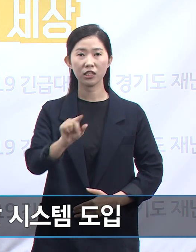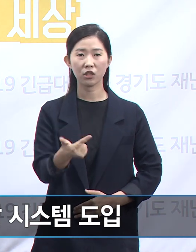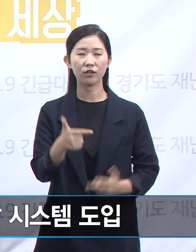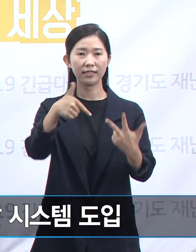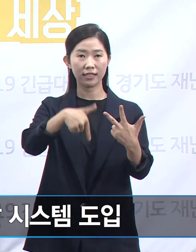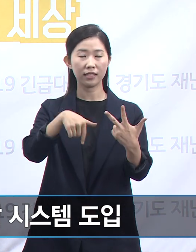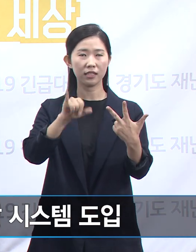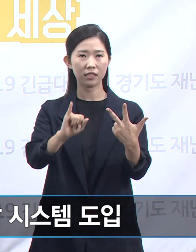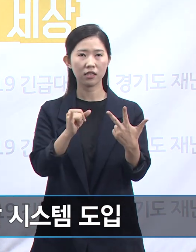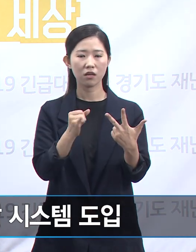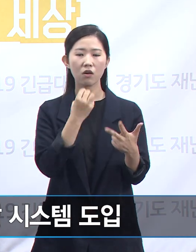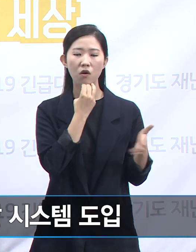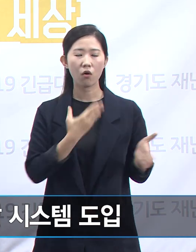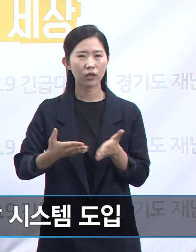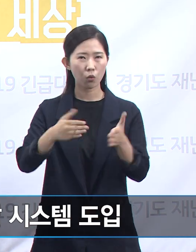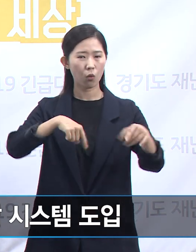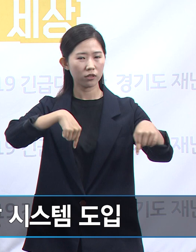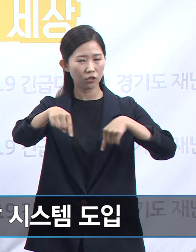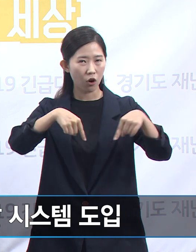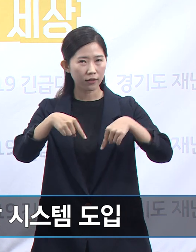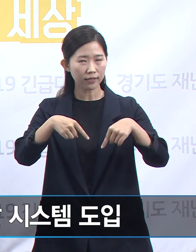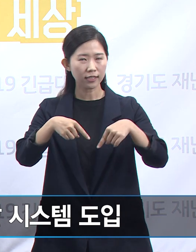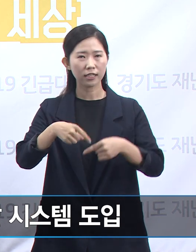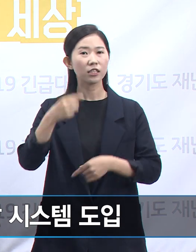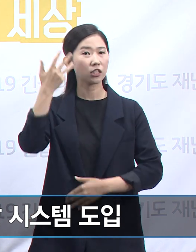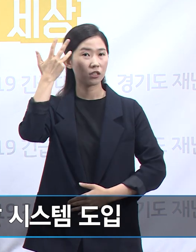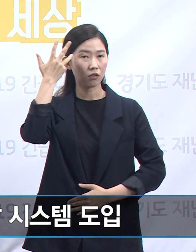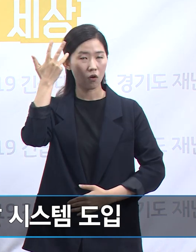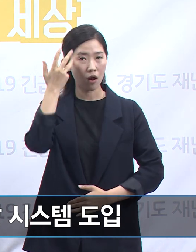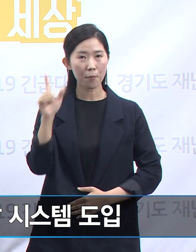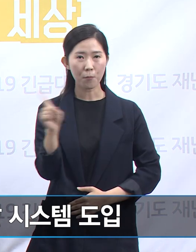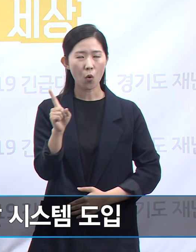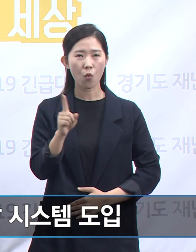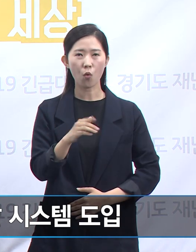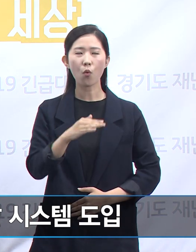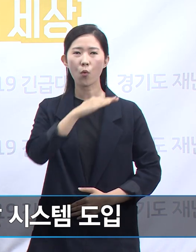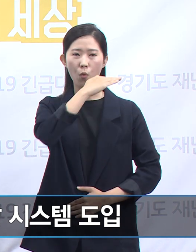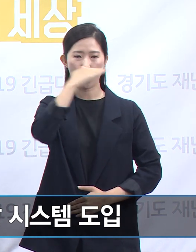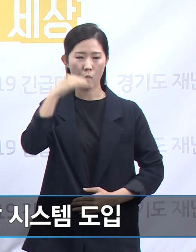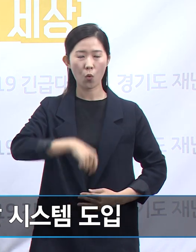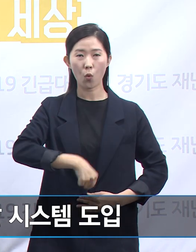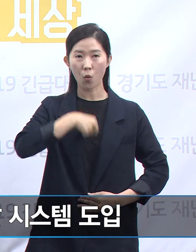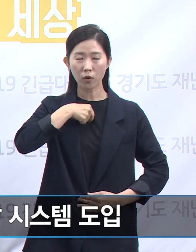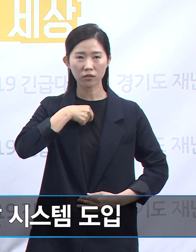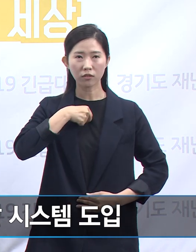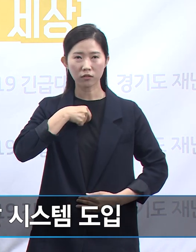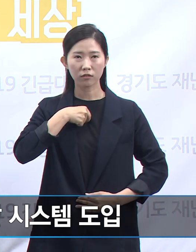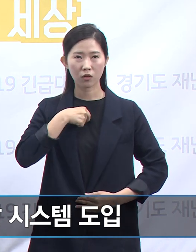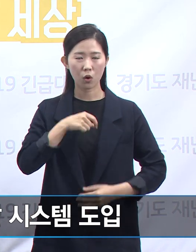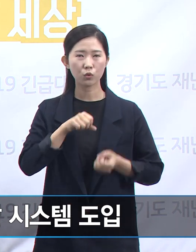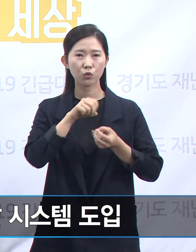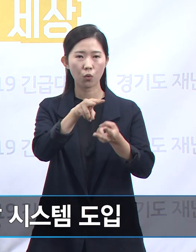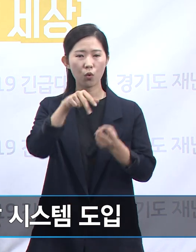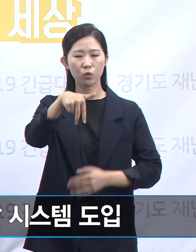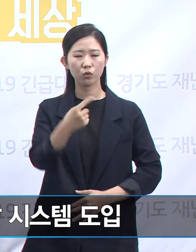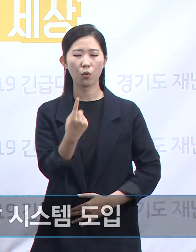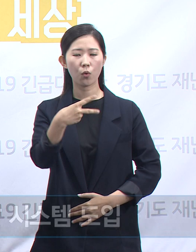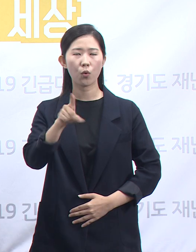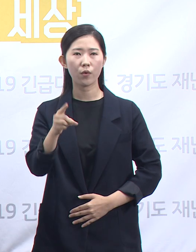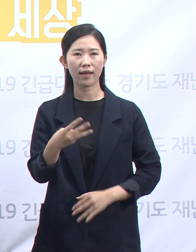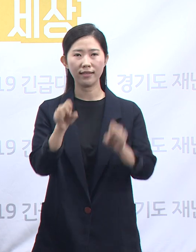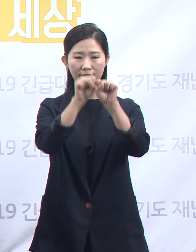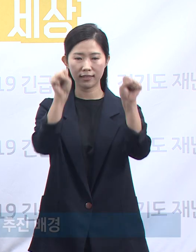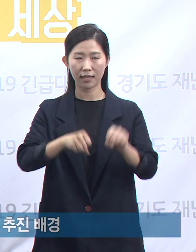가치인 공정한 세상을 만들기 위한 공정한 조달시스템 자체 개발 운영 계획을 말씀드리고자 합니다.